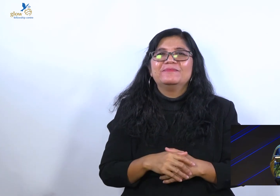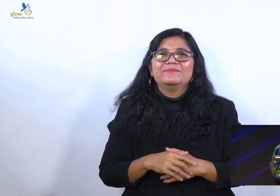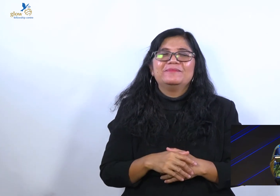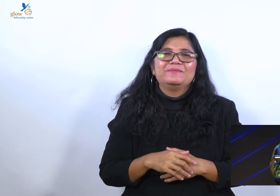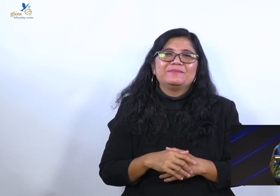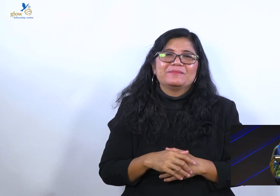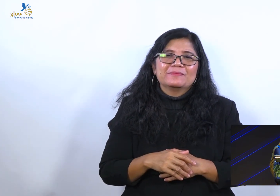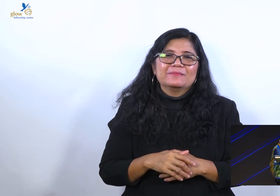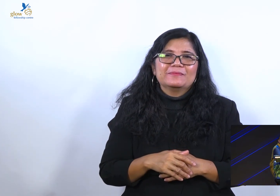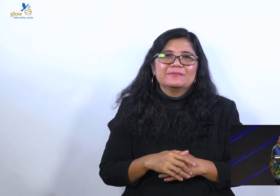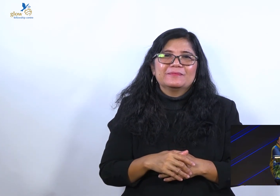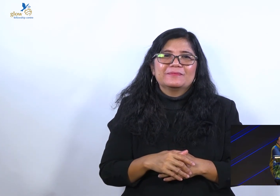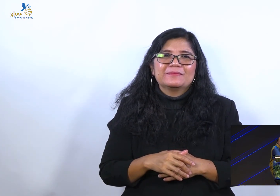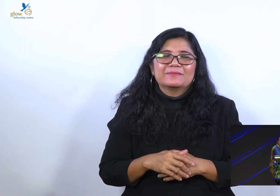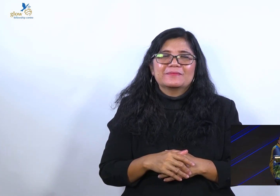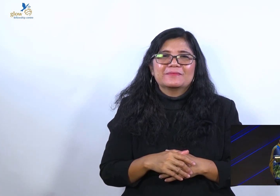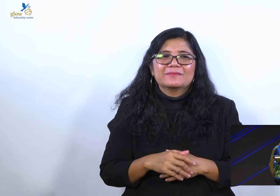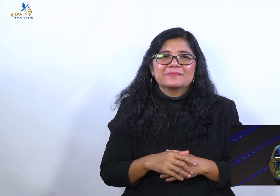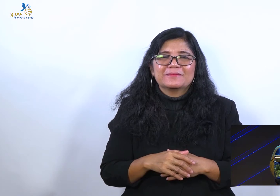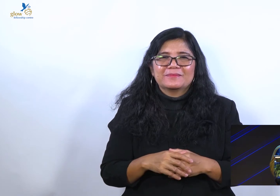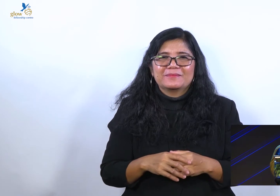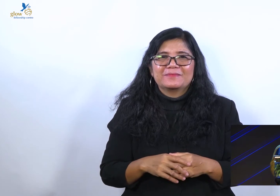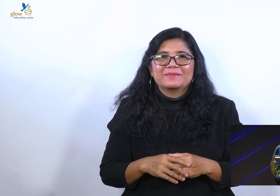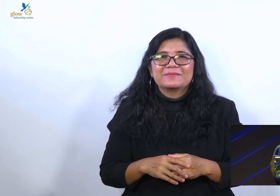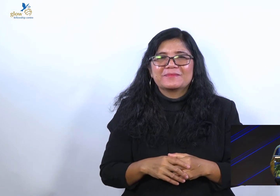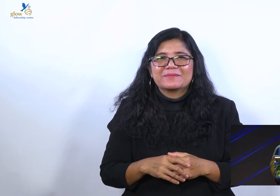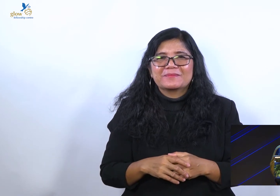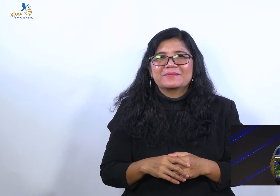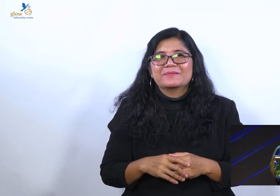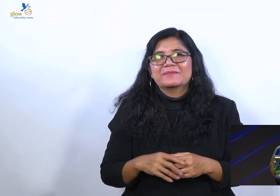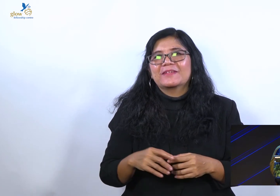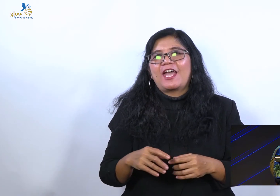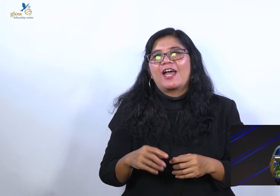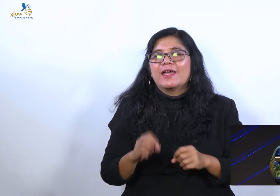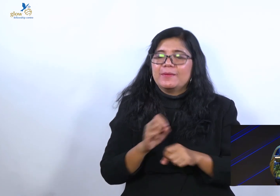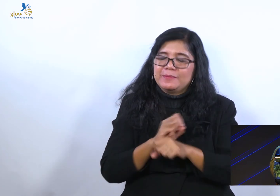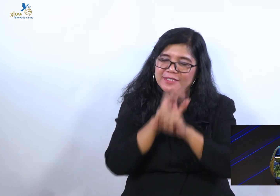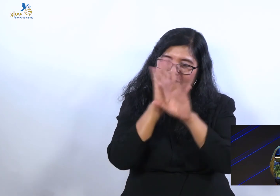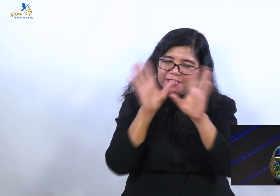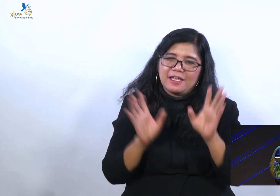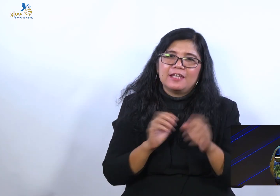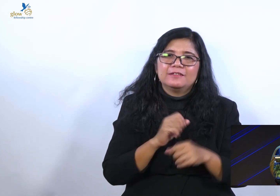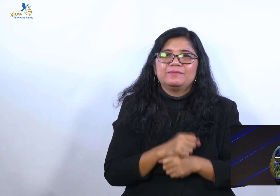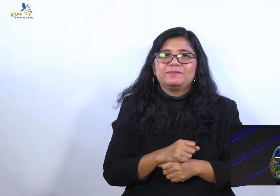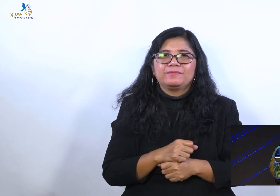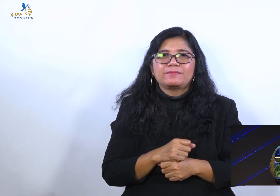Ya kalau suara bagus, lebih mantap sih. Tapi yang saya mau jelaskan buat setiap saudara.